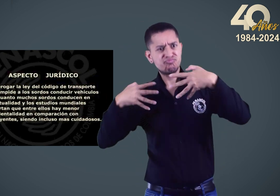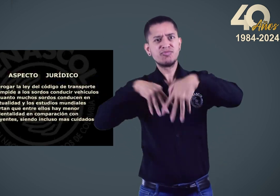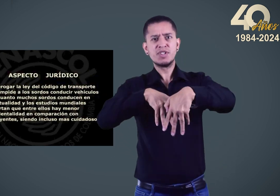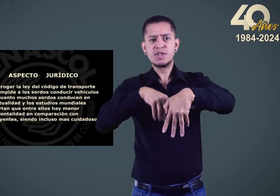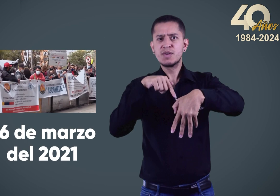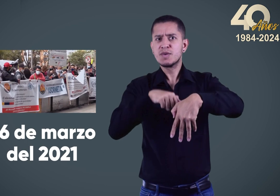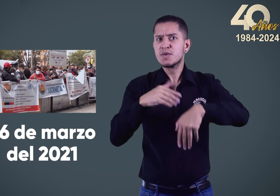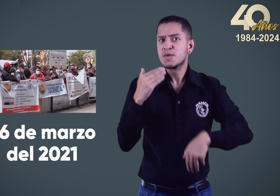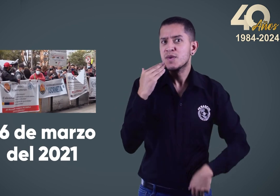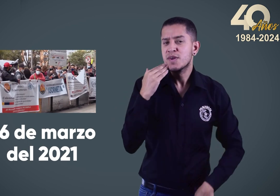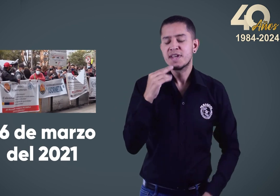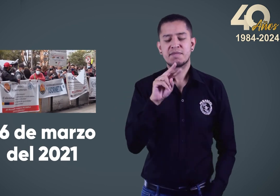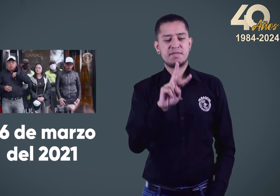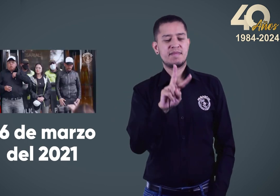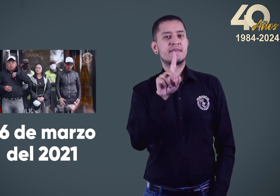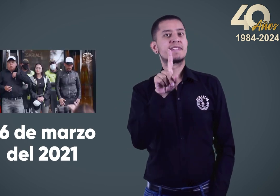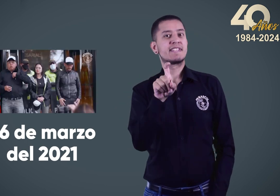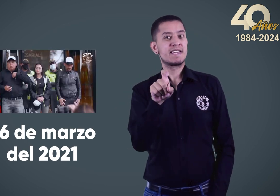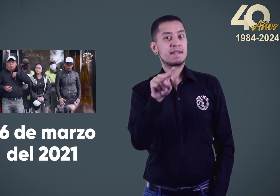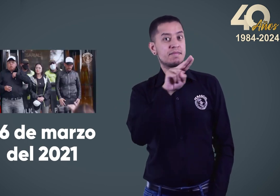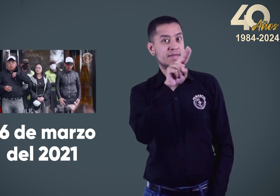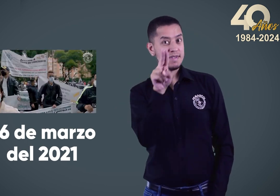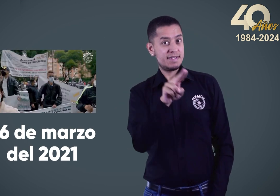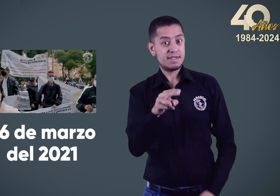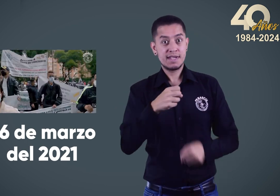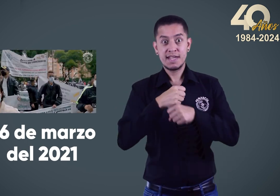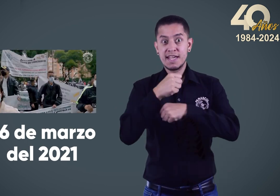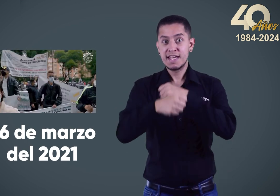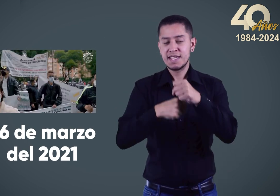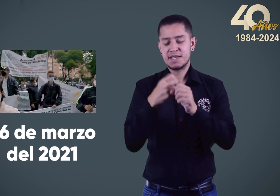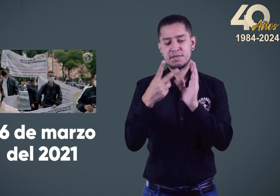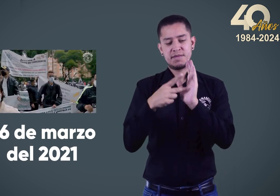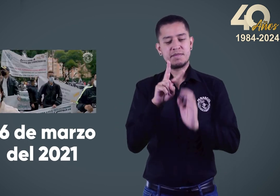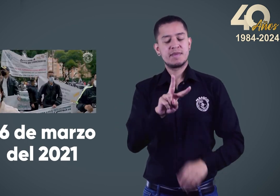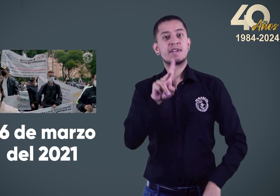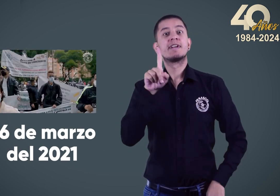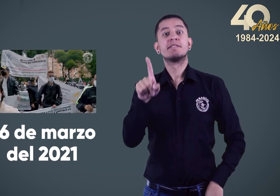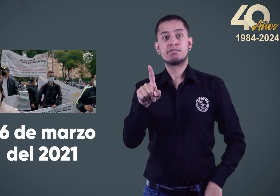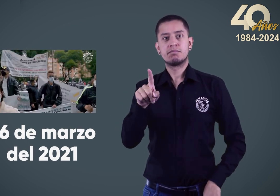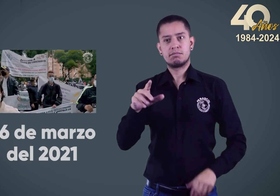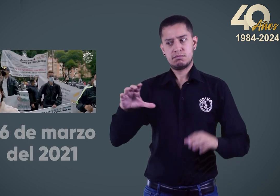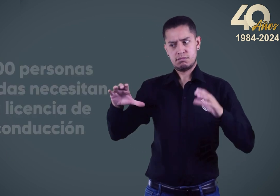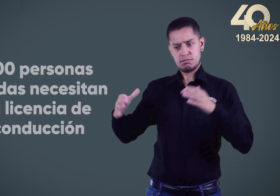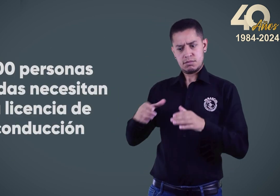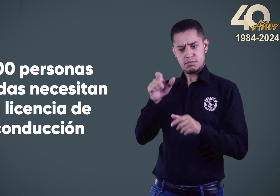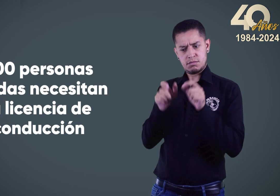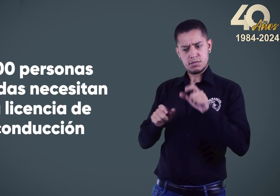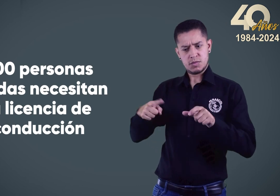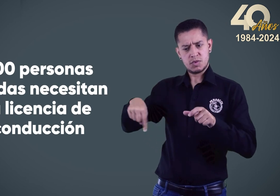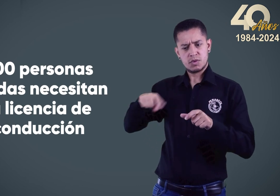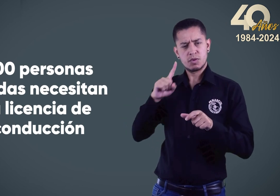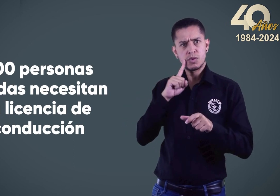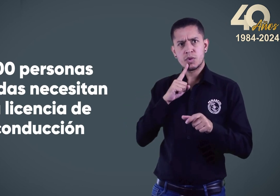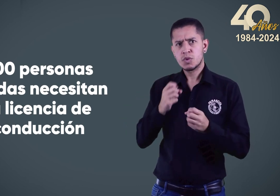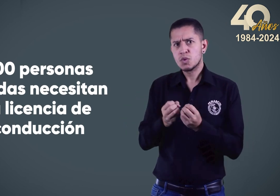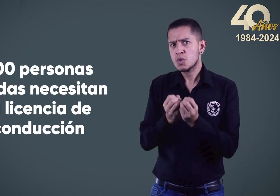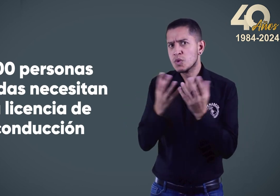el apoyo de la comunidad misma, en donde se realizó un plantón el 26 de marzo de 2021, y 500